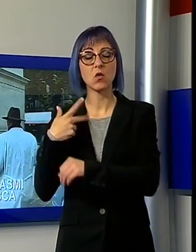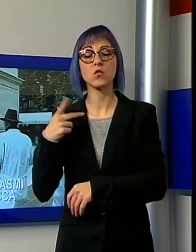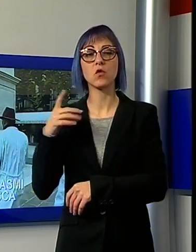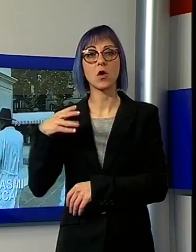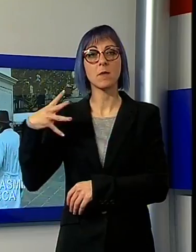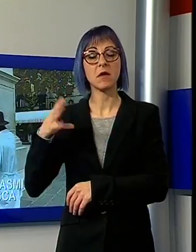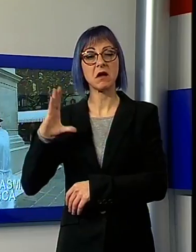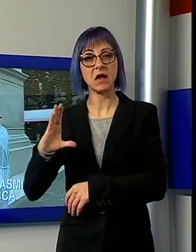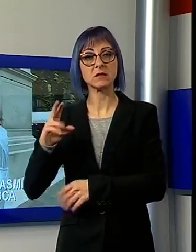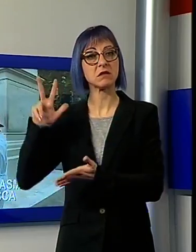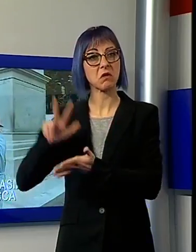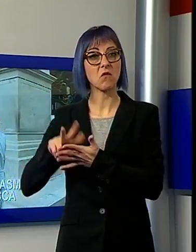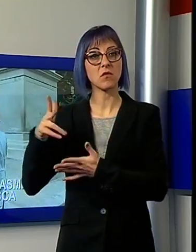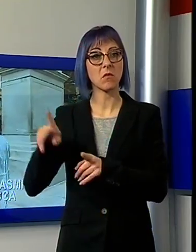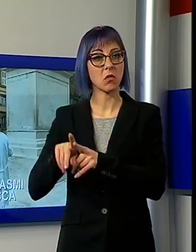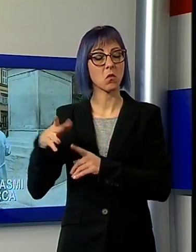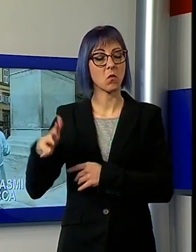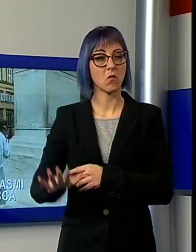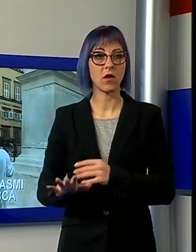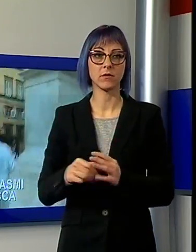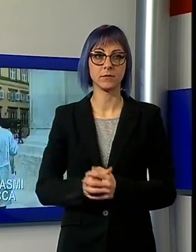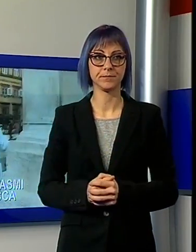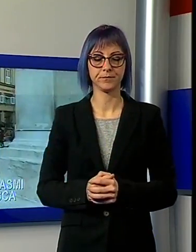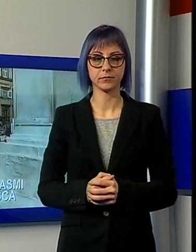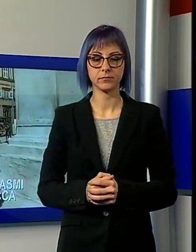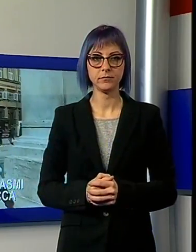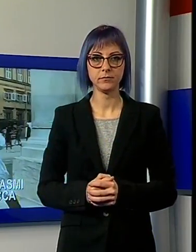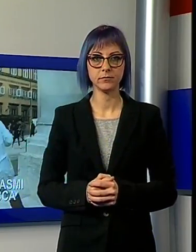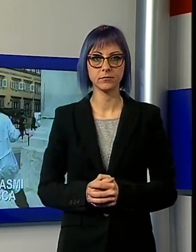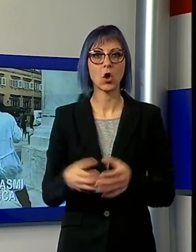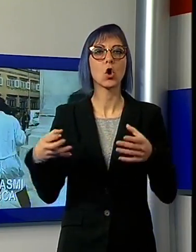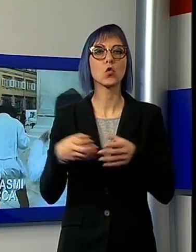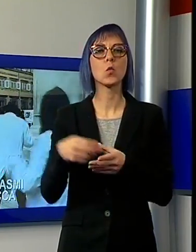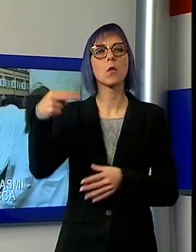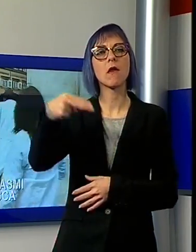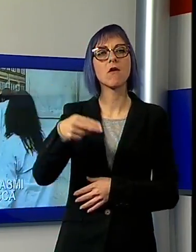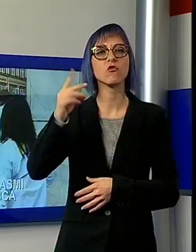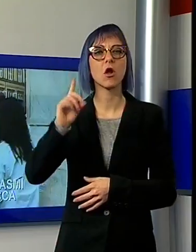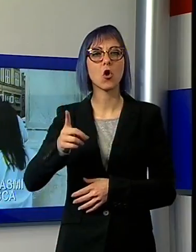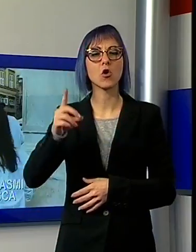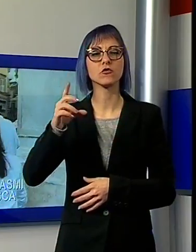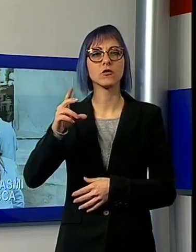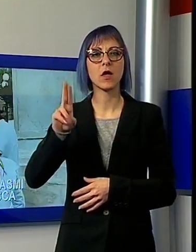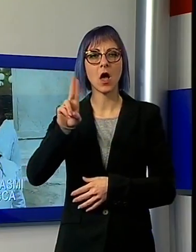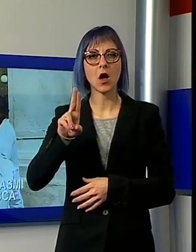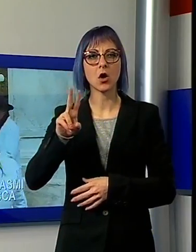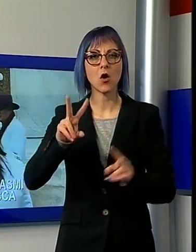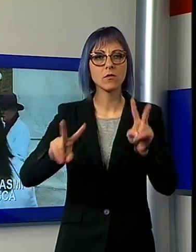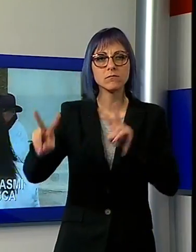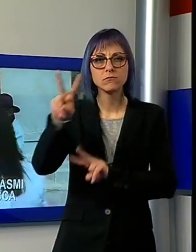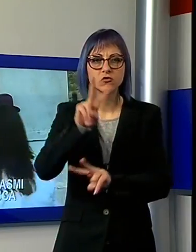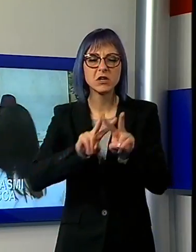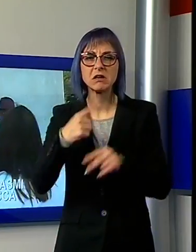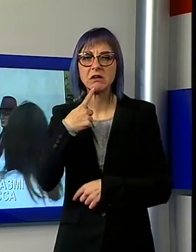A caccia di fantasmi nel cuore di Lucca, il gruppo National Ghost Uncover è venuto a Lucca per investigare sugli